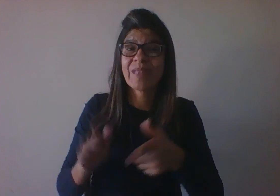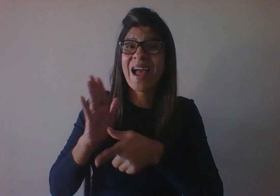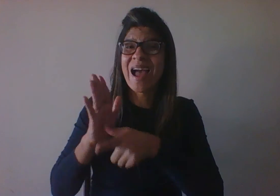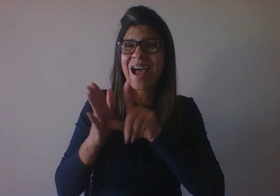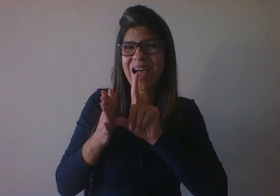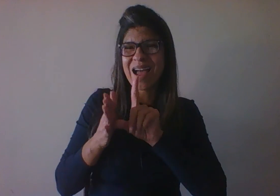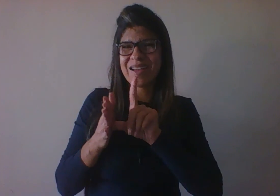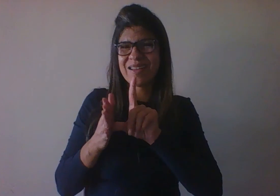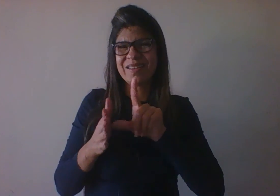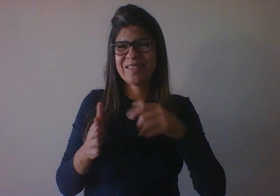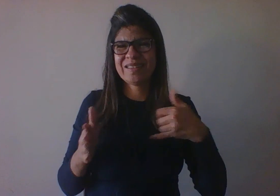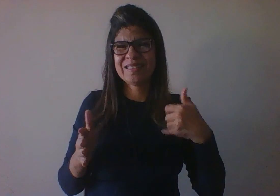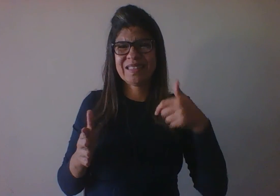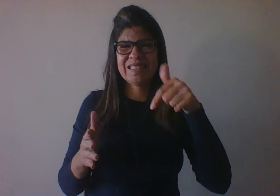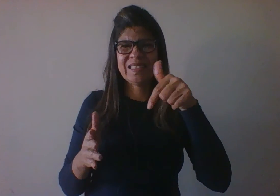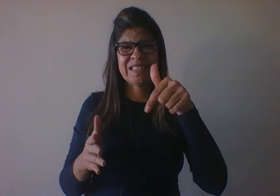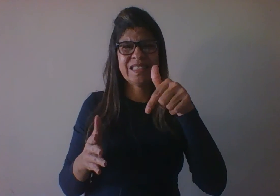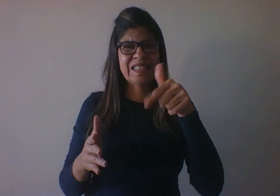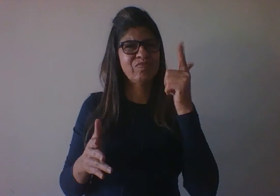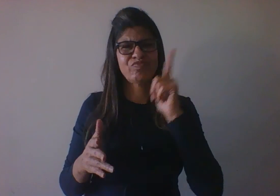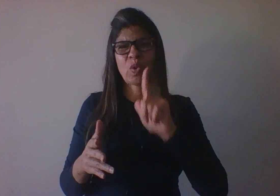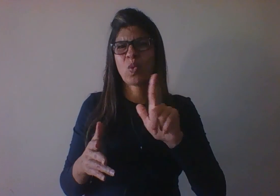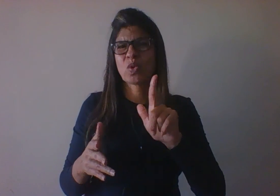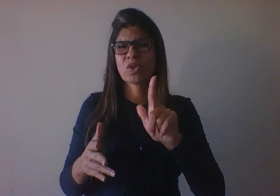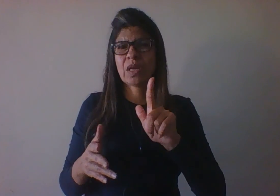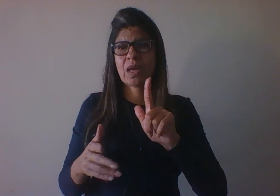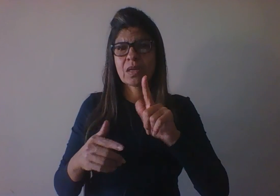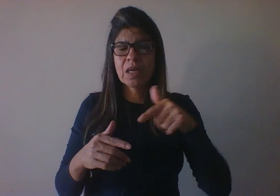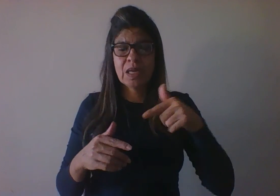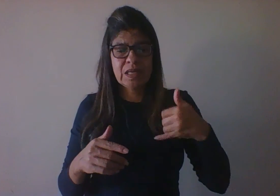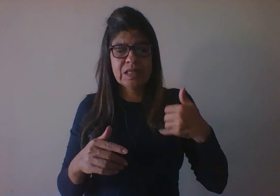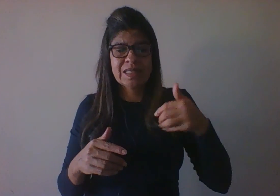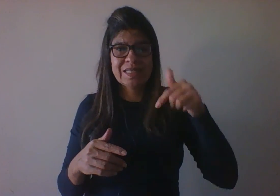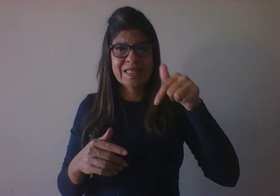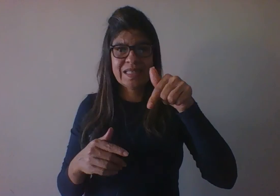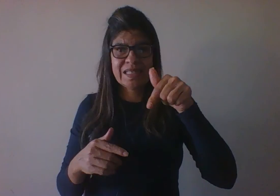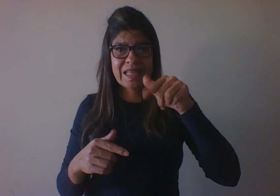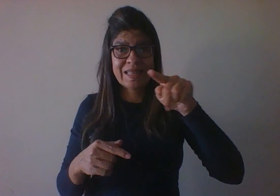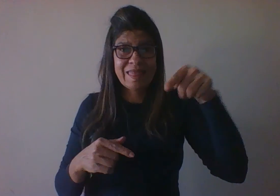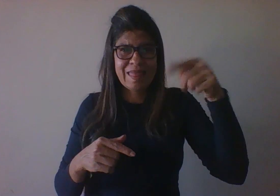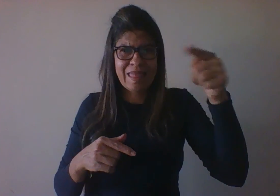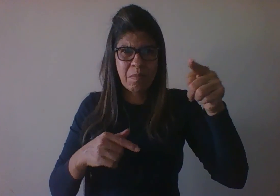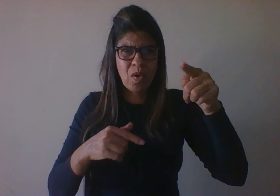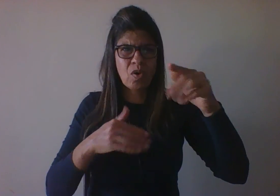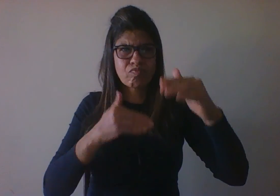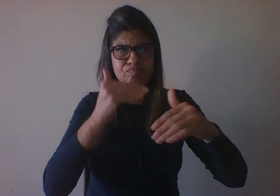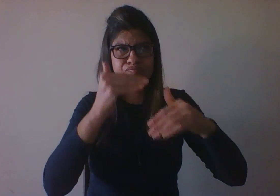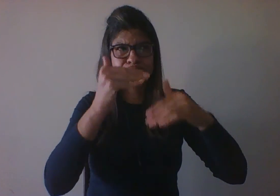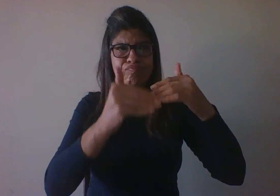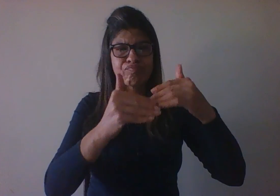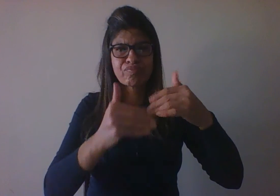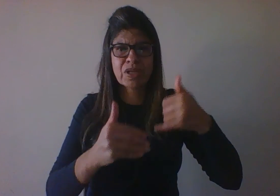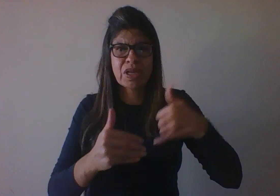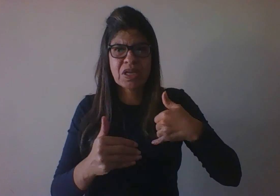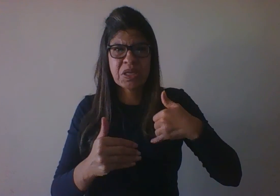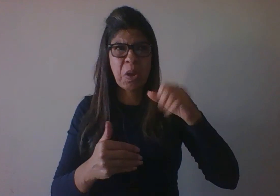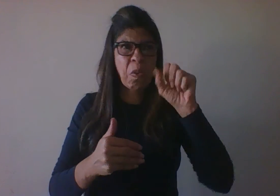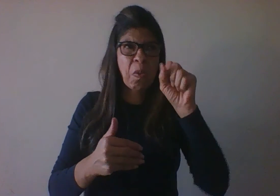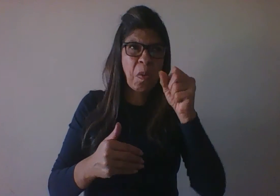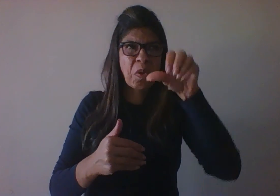têm dificuldade de trabalhar com esse conceito porque não tem um número dentro da cabeça dela, é claramente estabelecido,